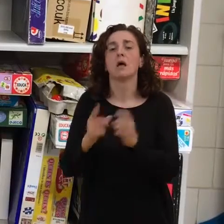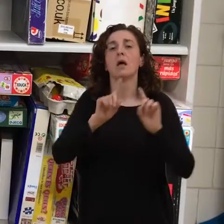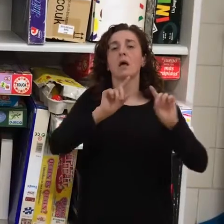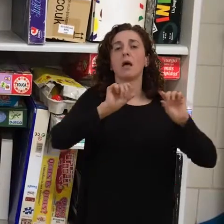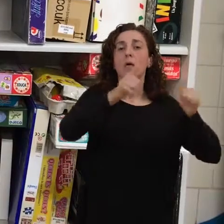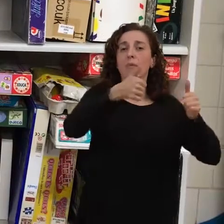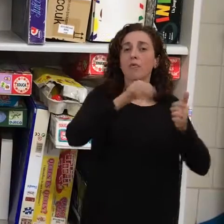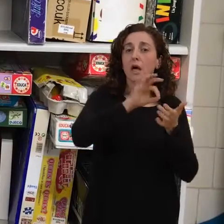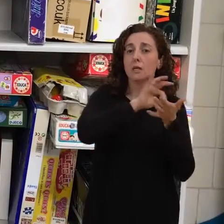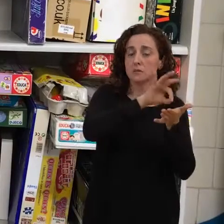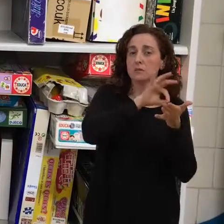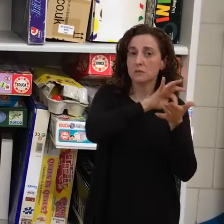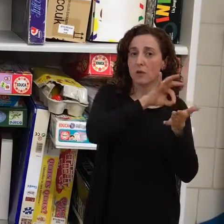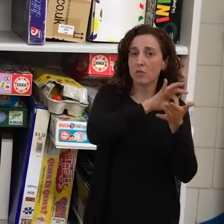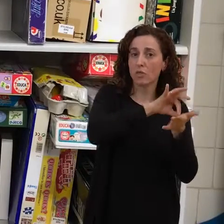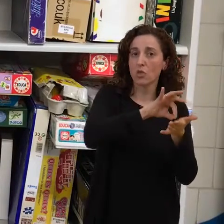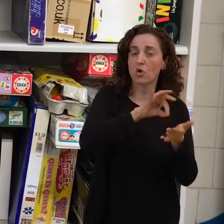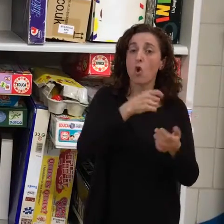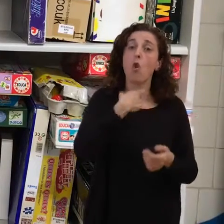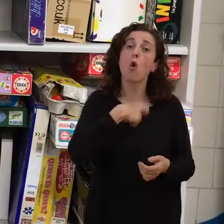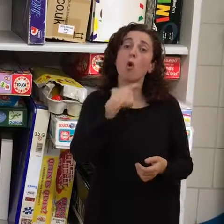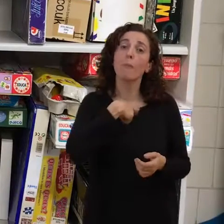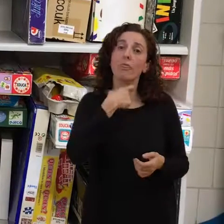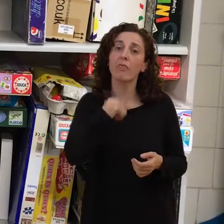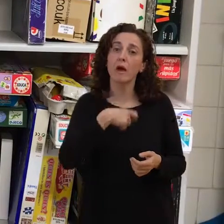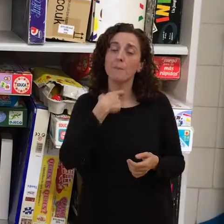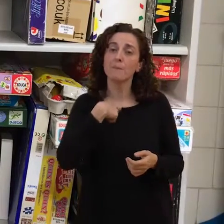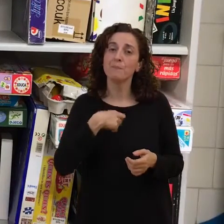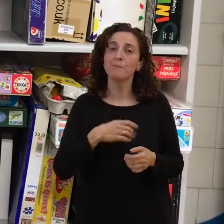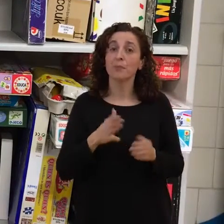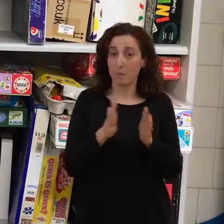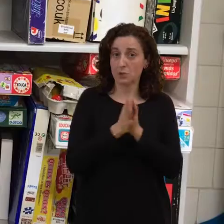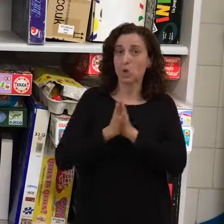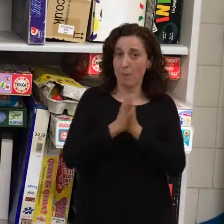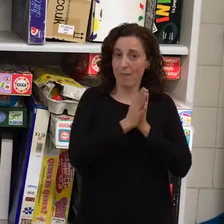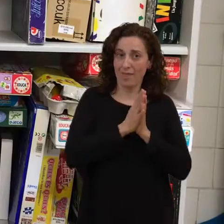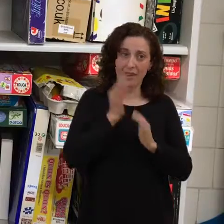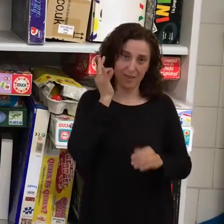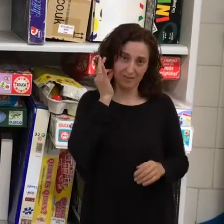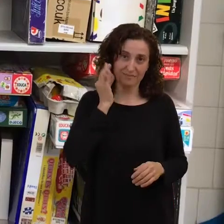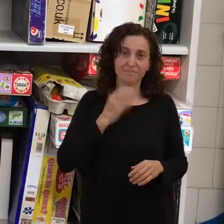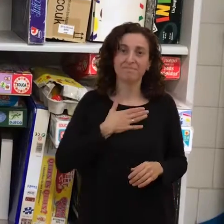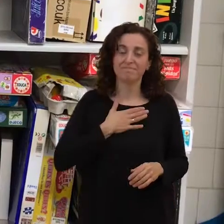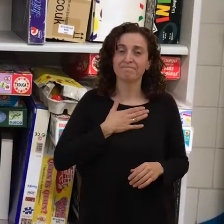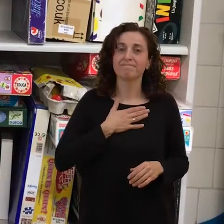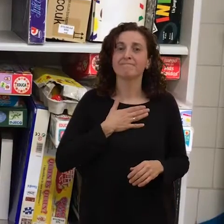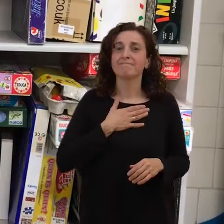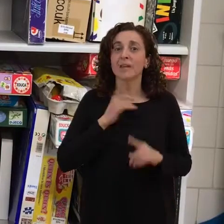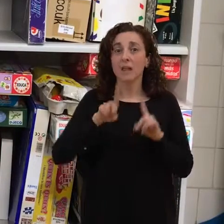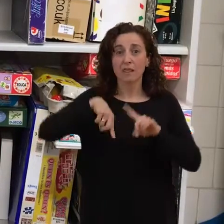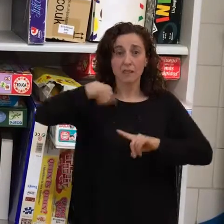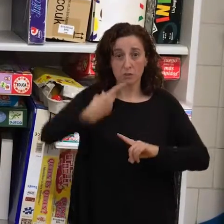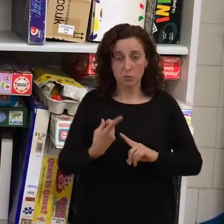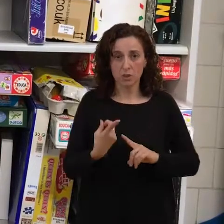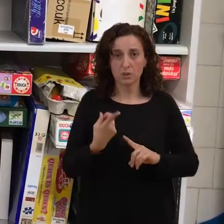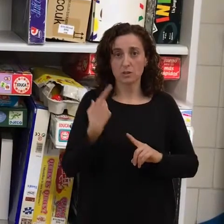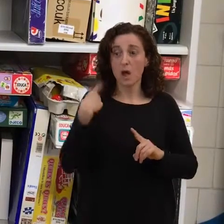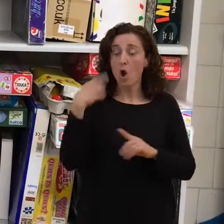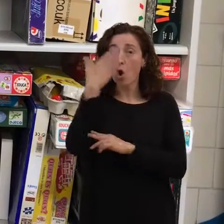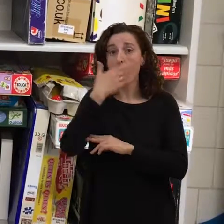de logopedia con mis compañeras. Luego cuando van al cole